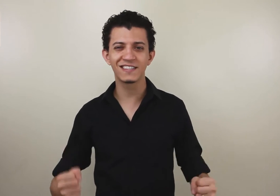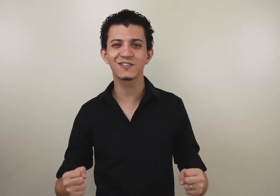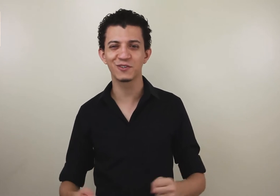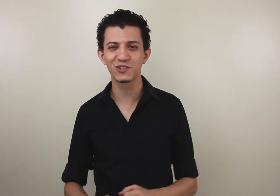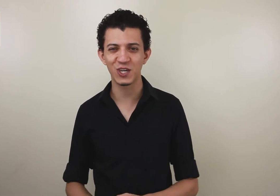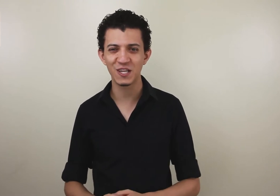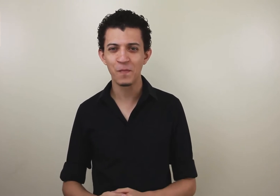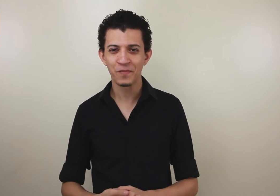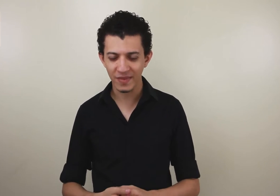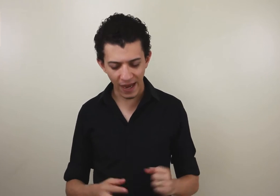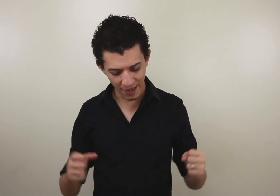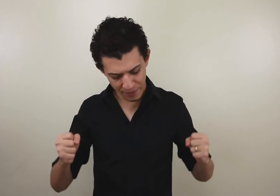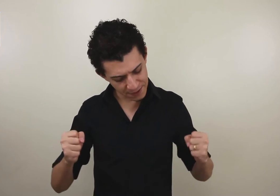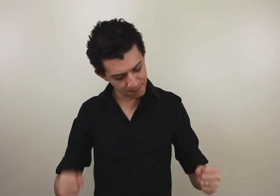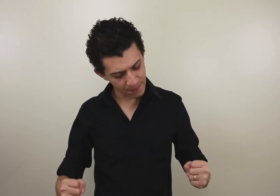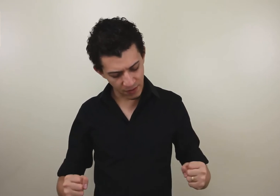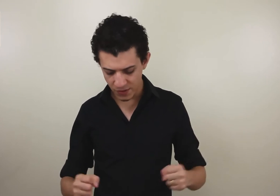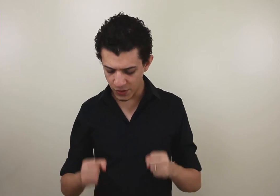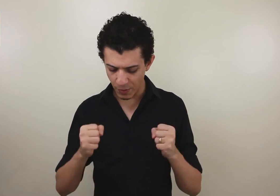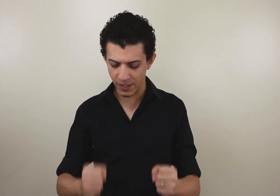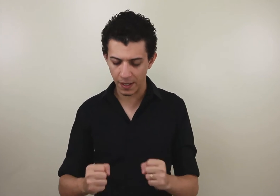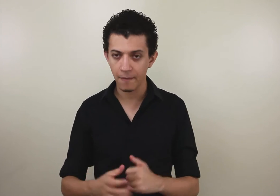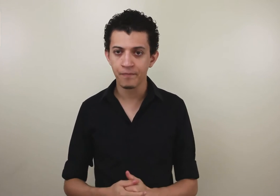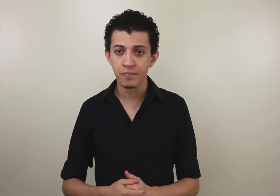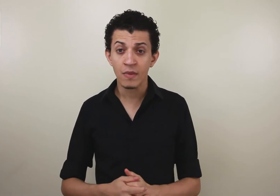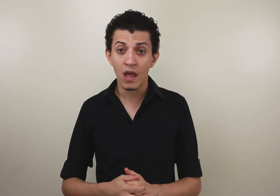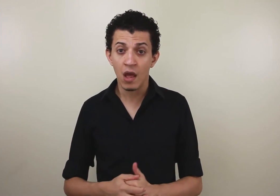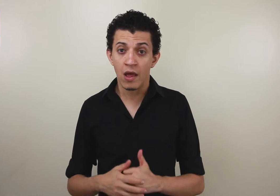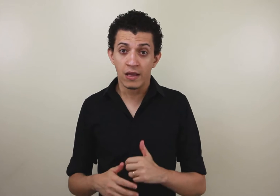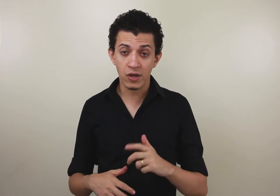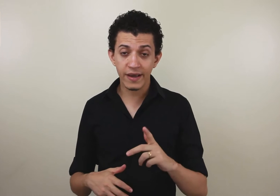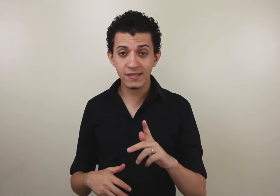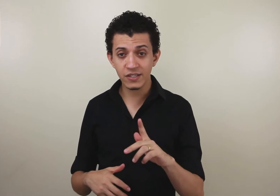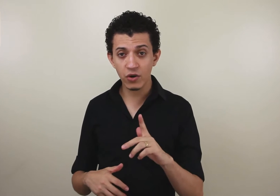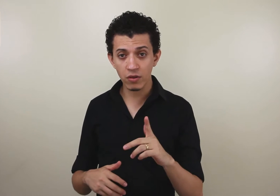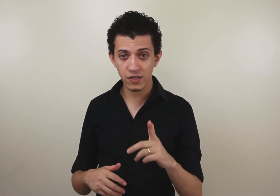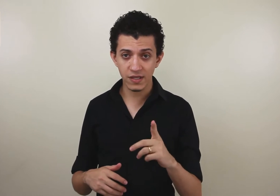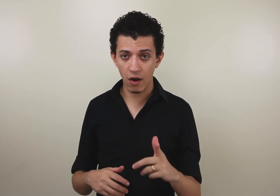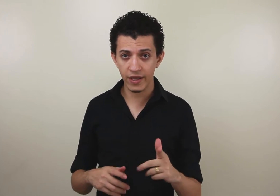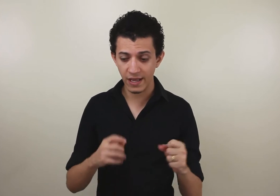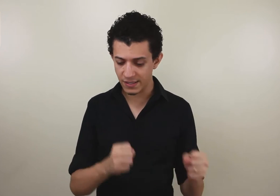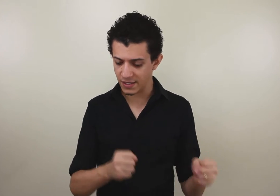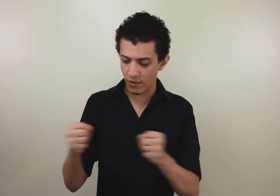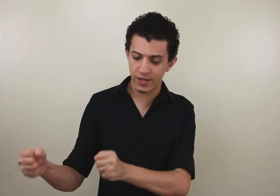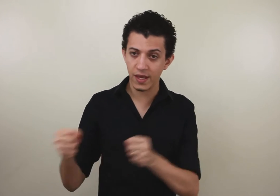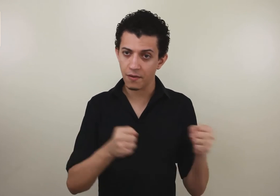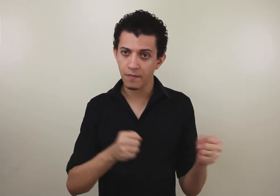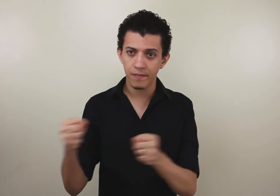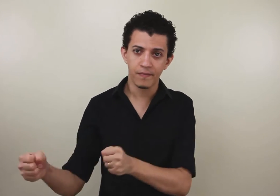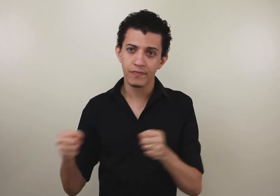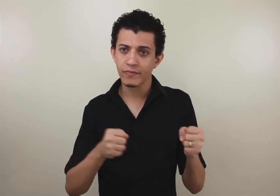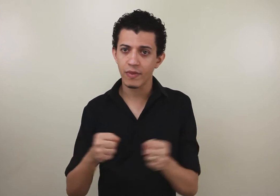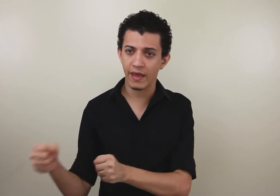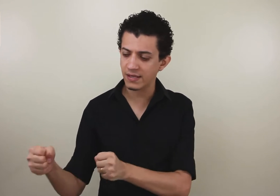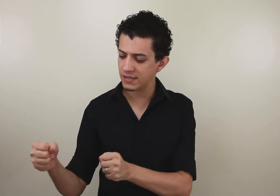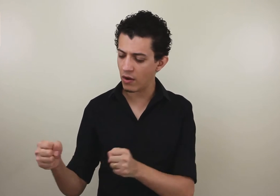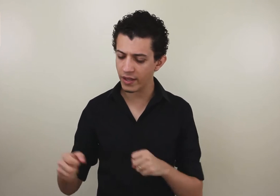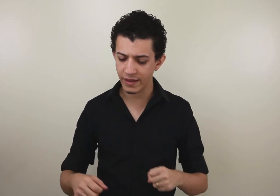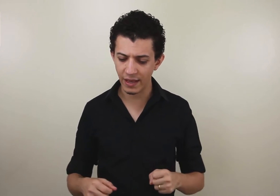essas construções da Libras. O sinal de poder. Só que existe outro sinal, que é esse sinal aqui. Esse sinal aqui está